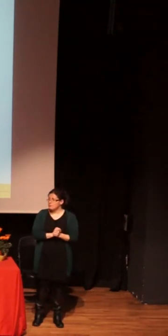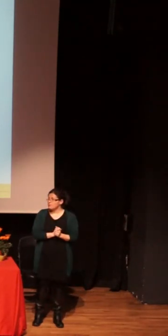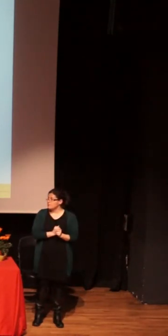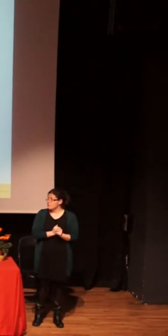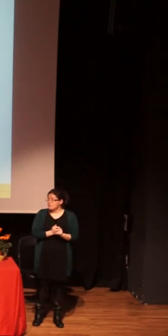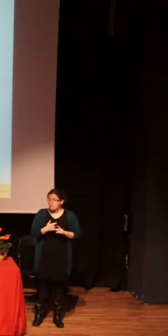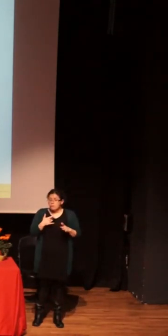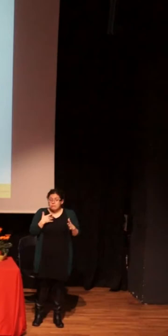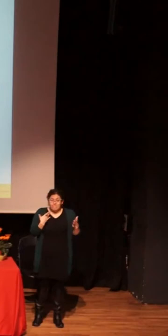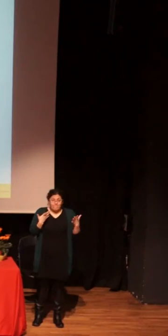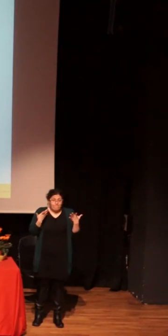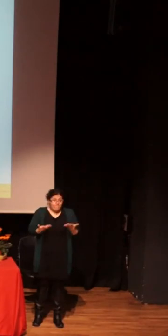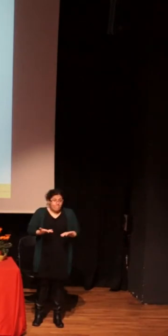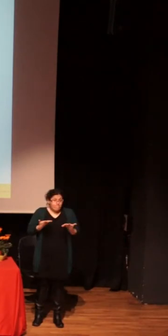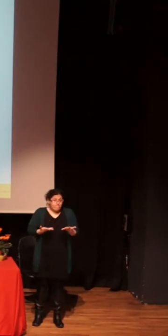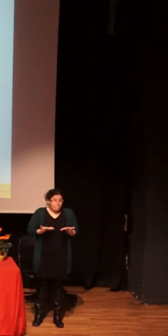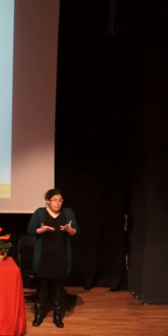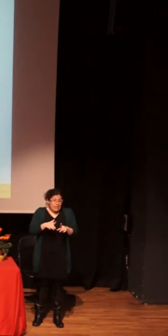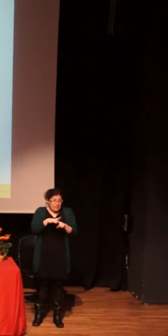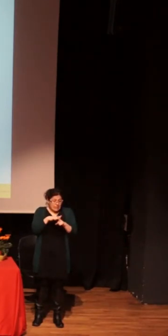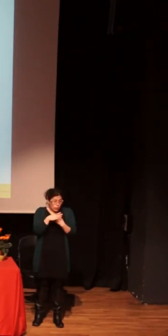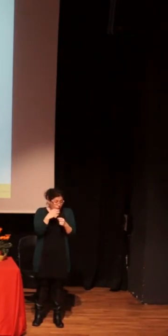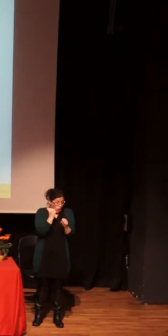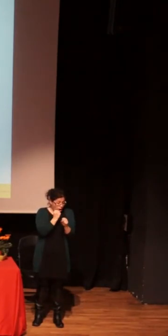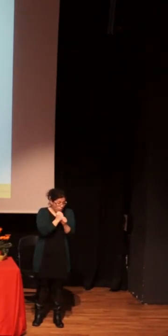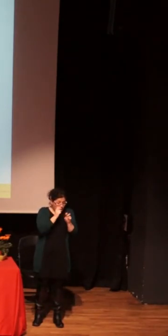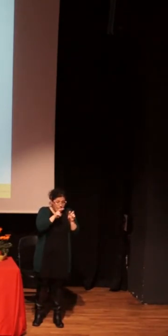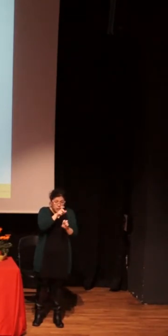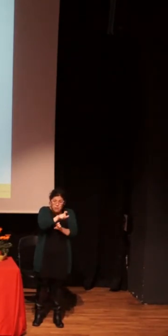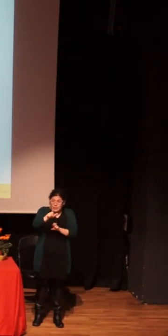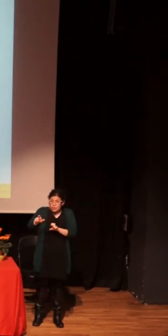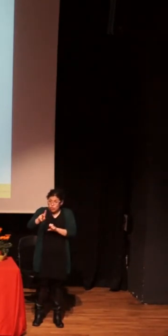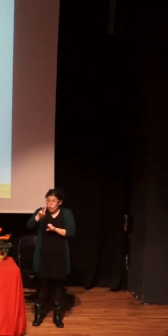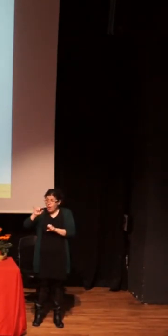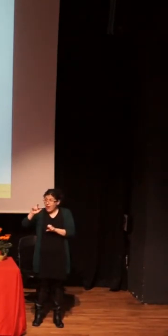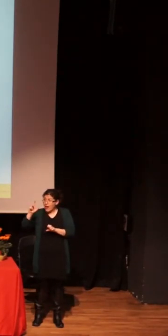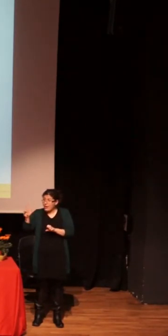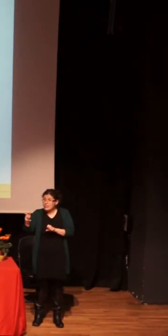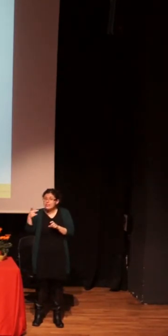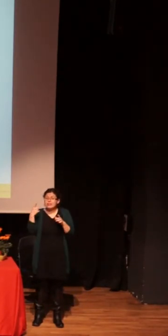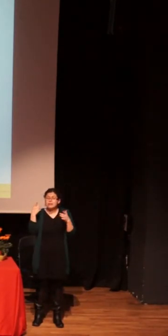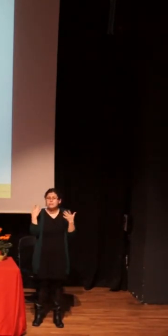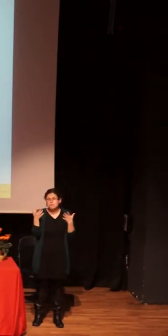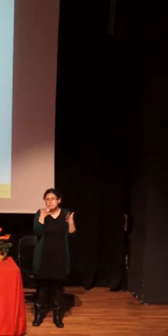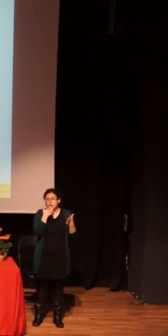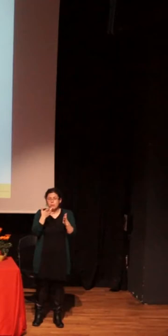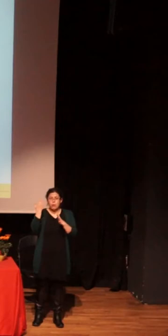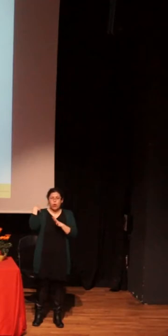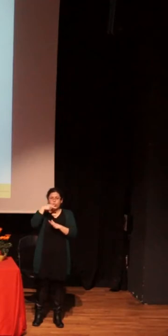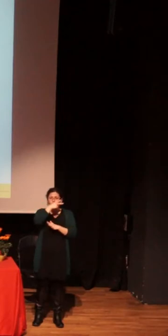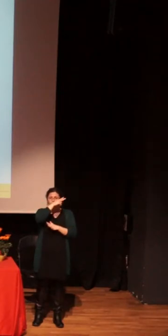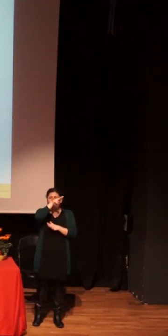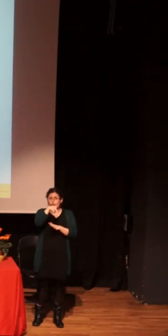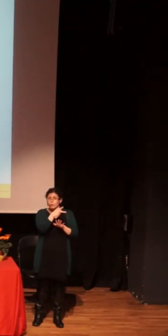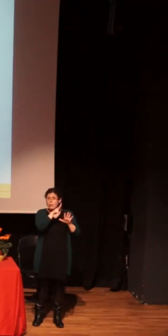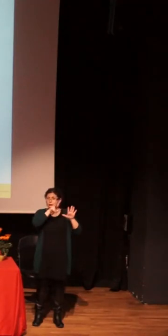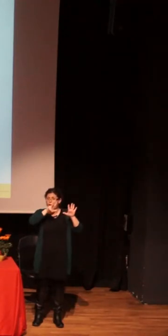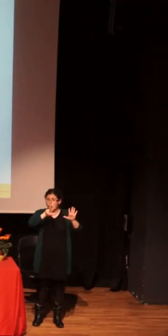¿Y cómo está la situación laboral de las personas con VIH? Pues en el 2008, fijaos que la situación de desempleo de las